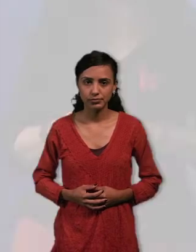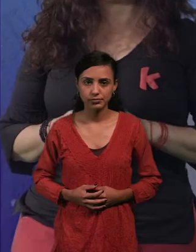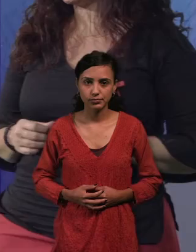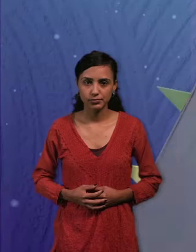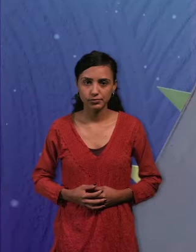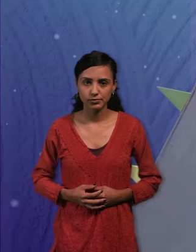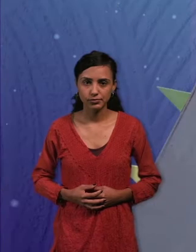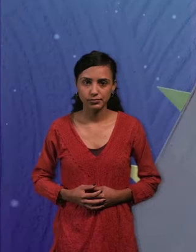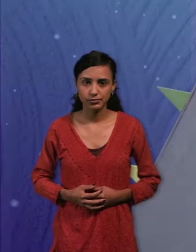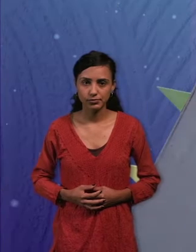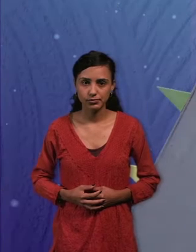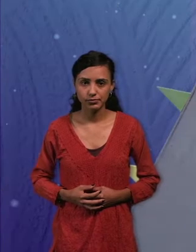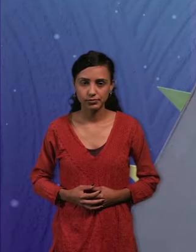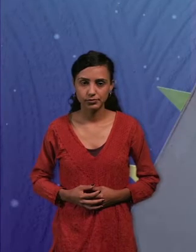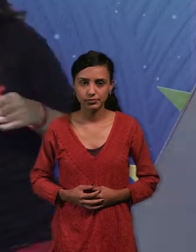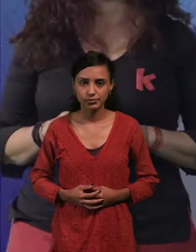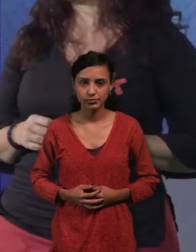Vamos a la ficha de color.